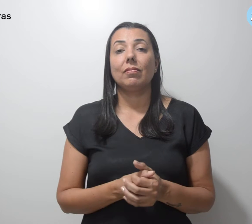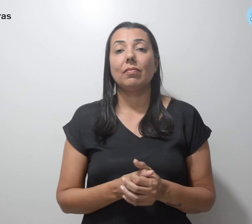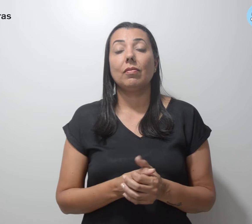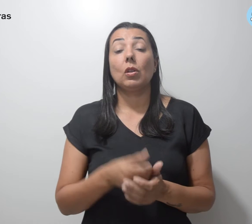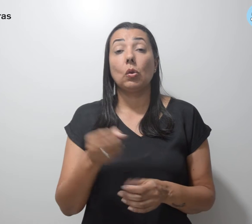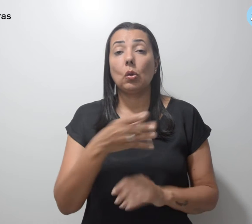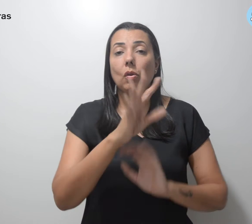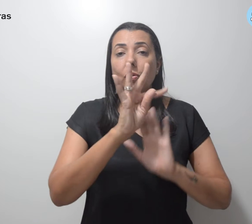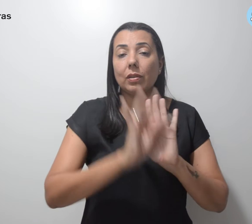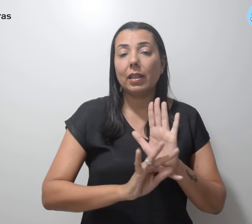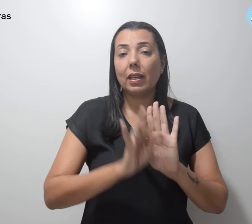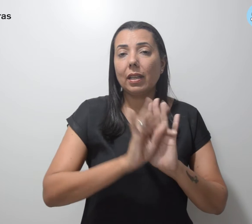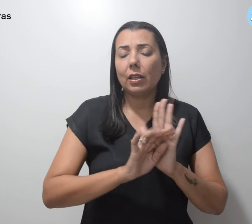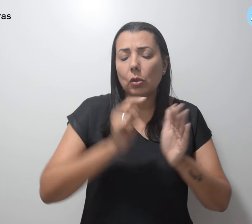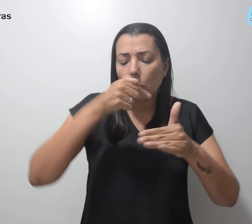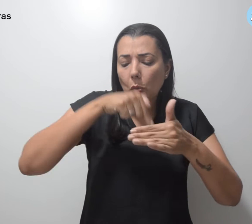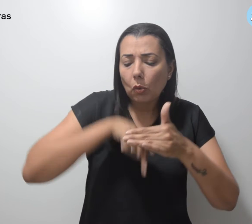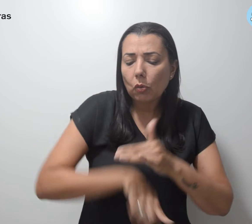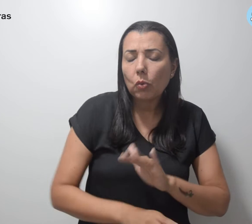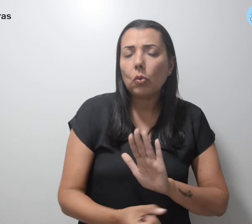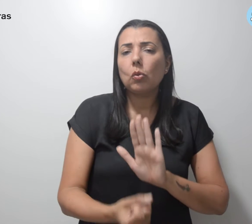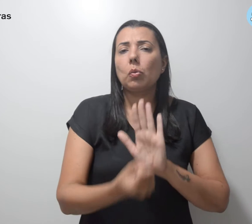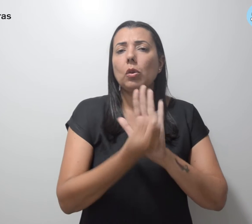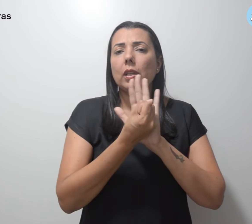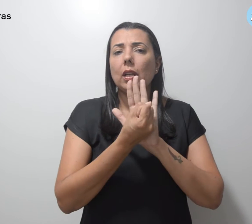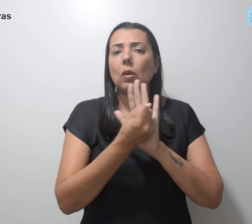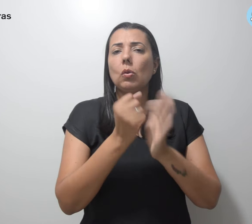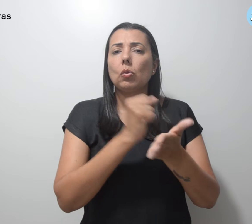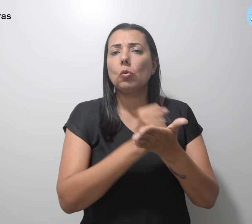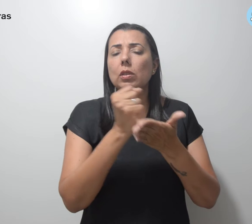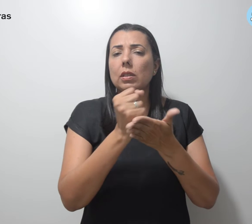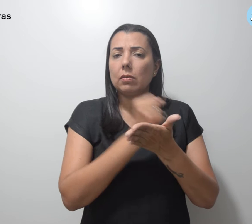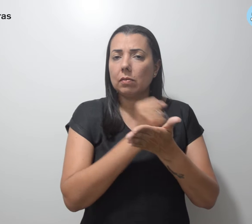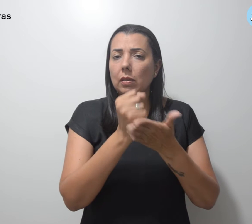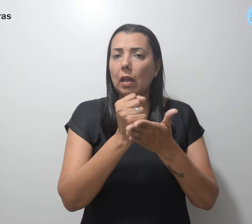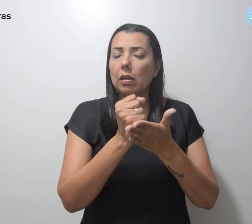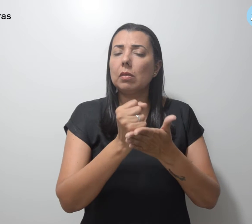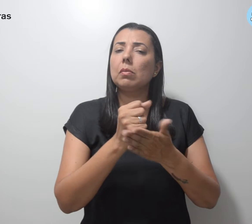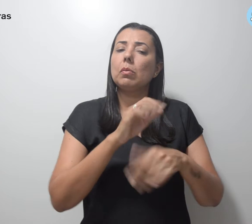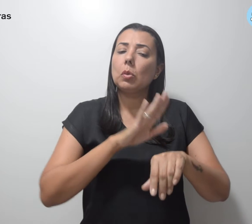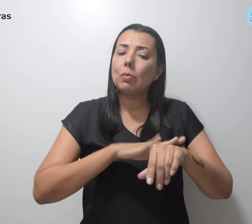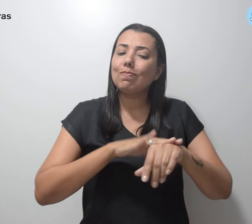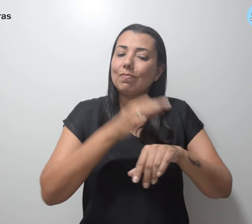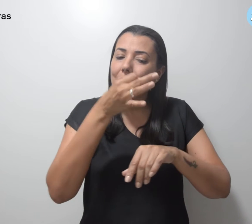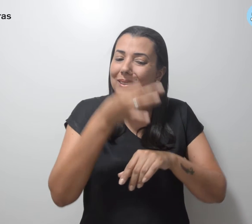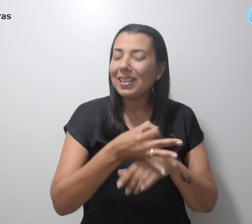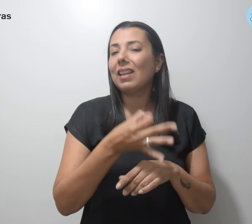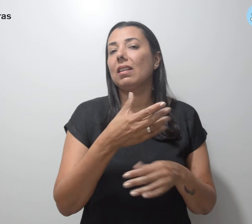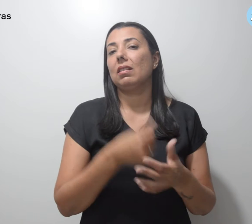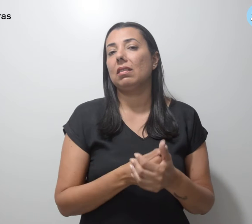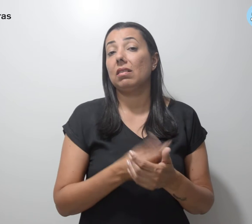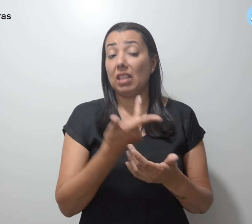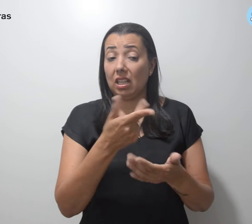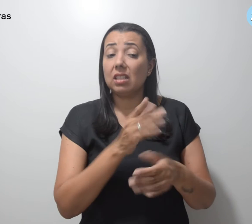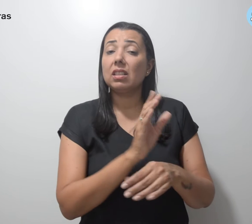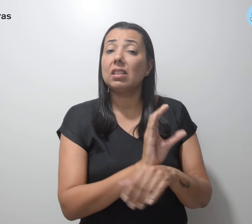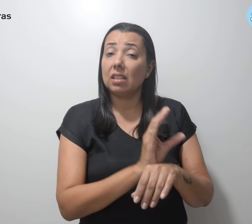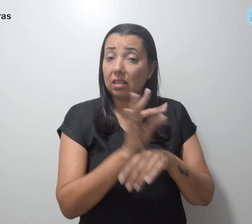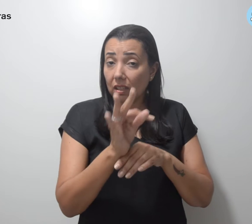texto aprofunda o modelo de contratação por tempo determinado e esse contrato é feito